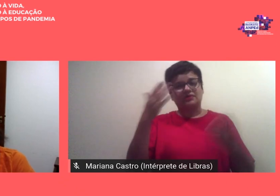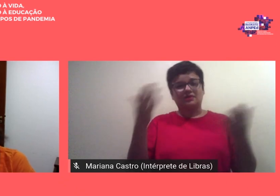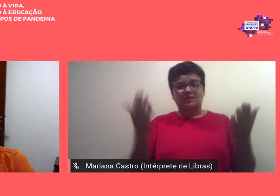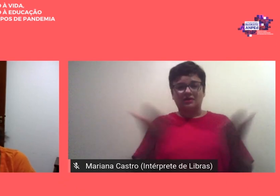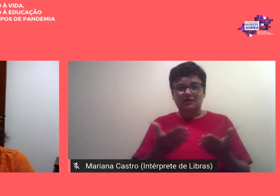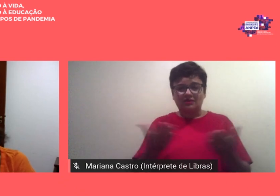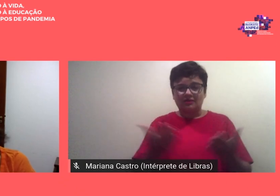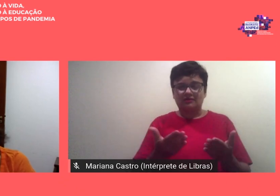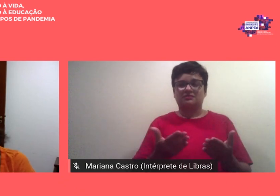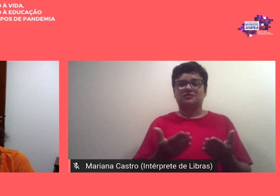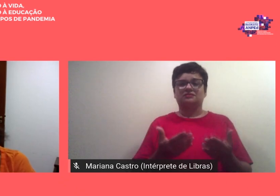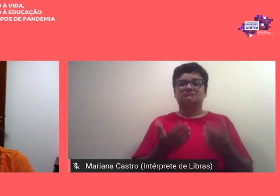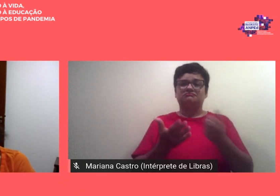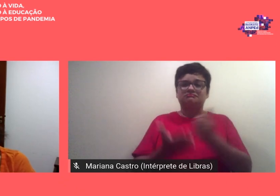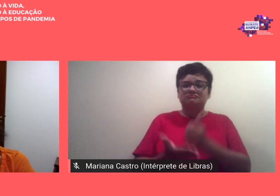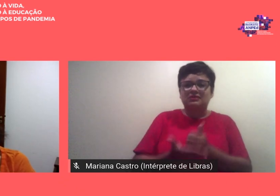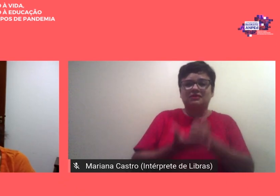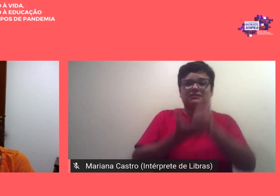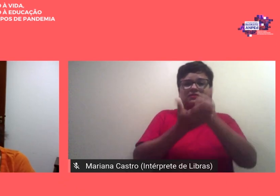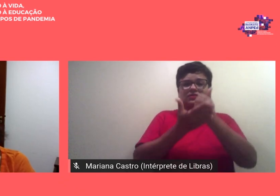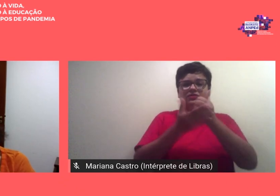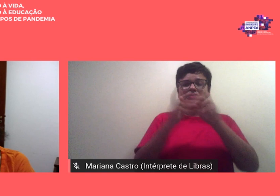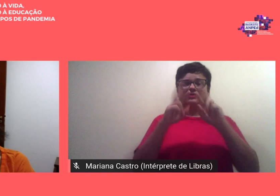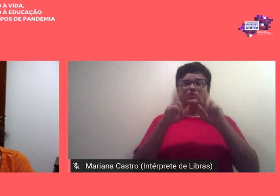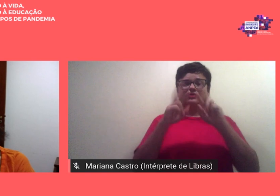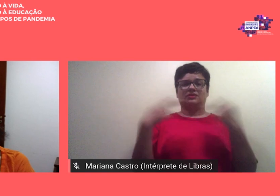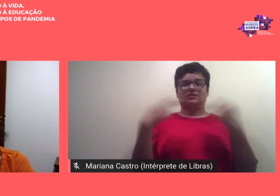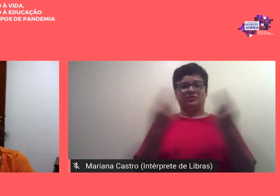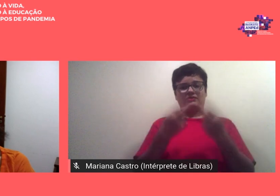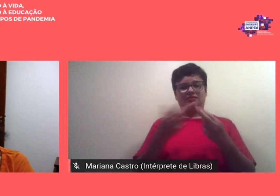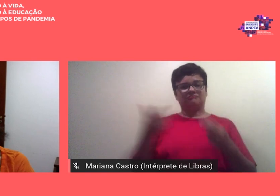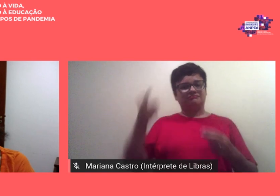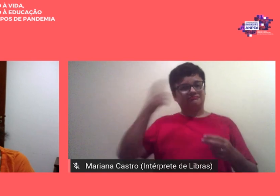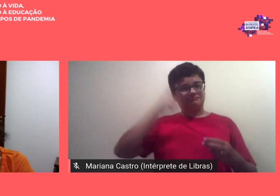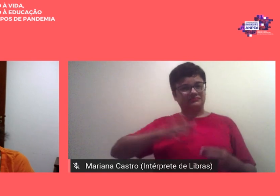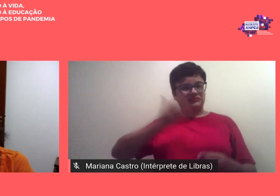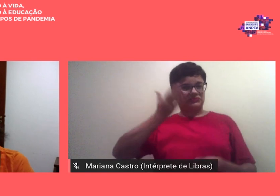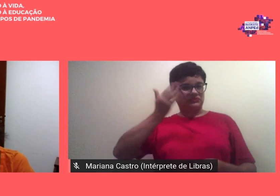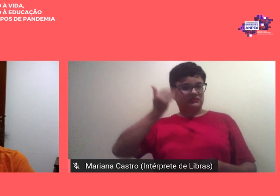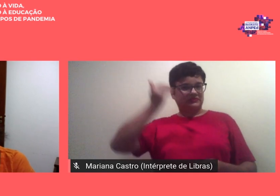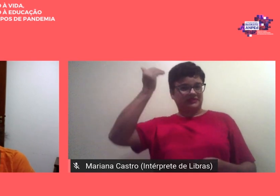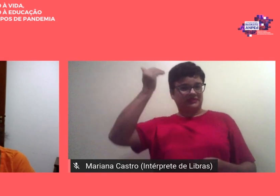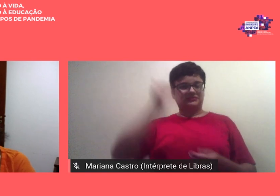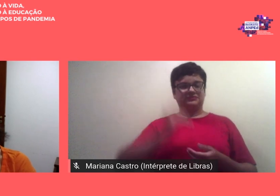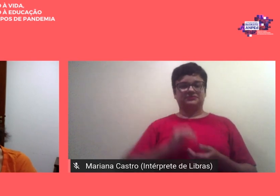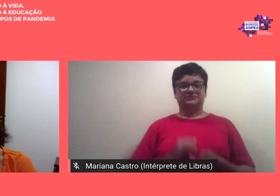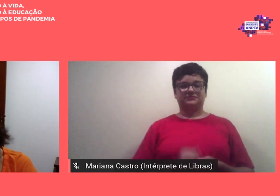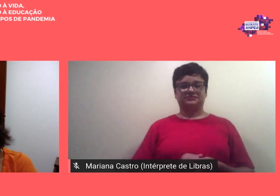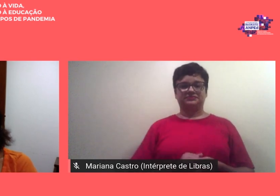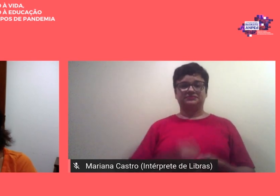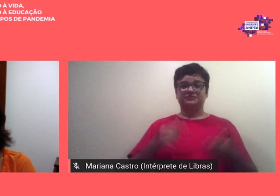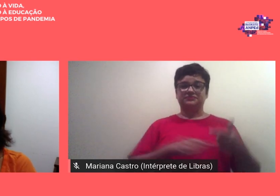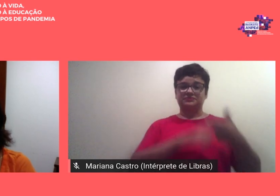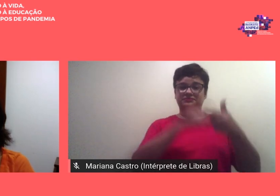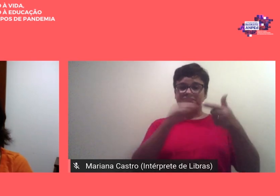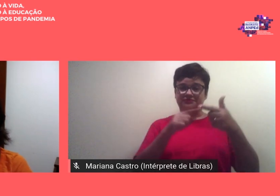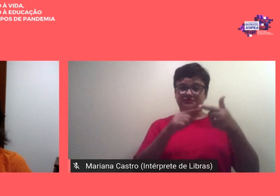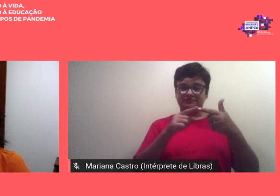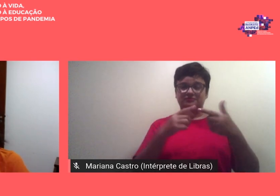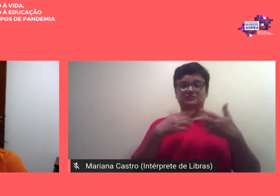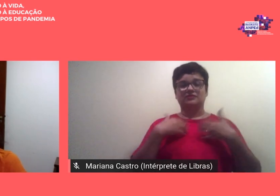como apoio para que essa reunião pudesse ser o sucesso que ela foi Em segundo eu quero